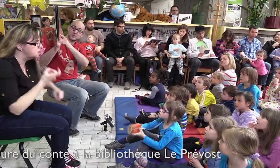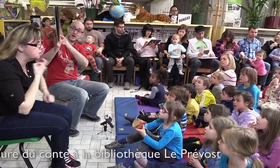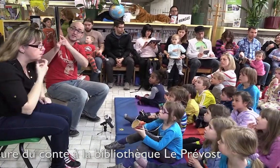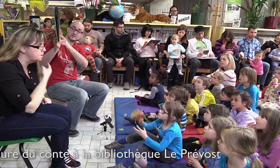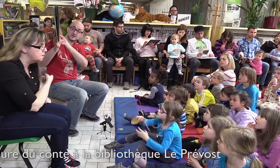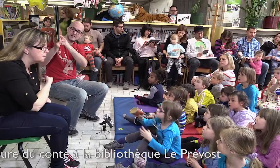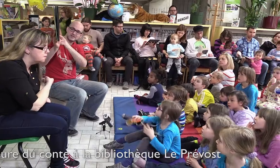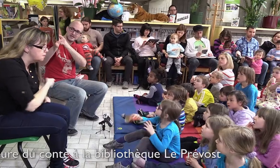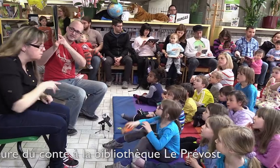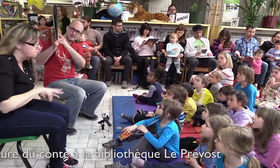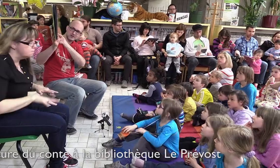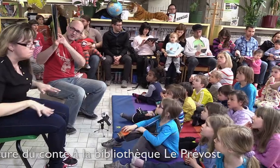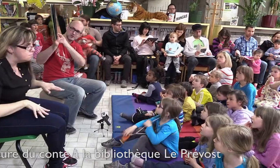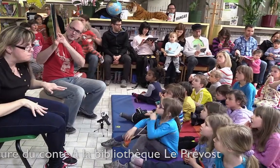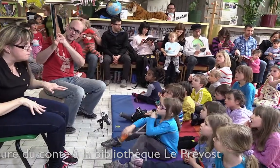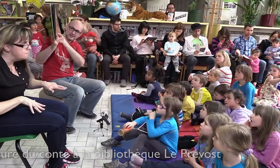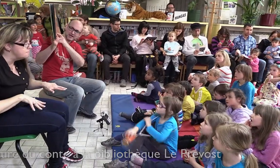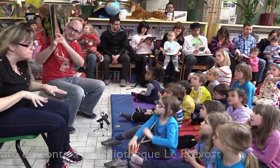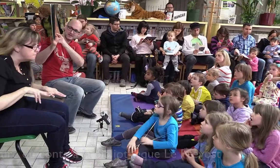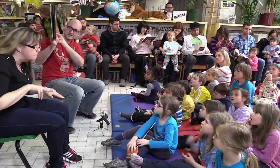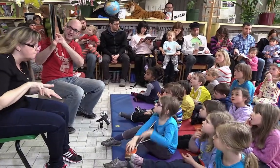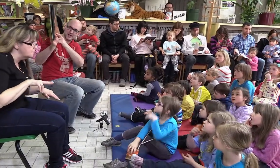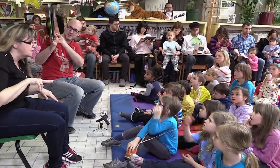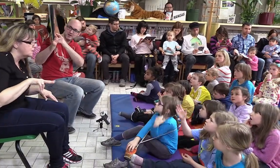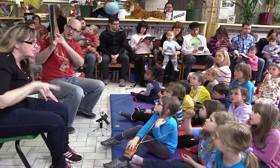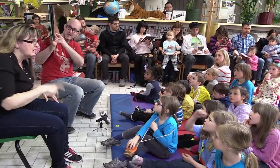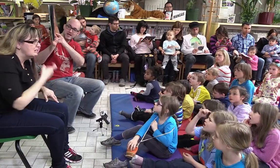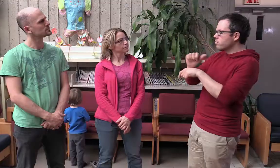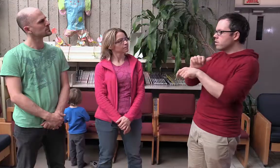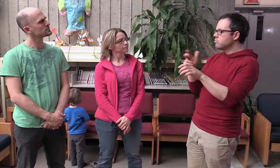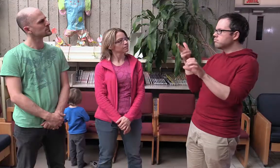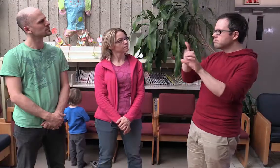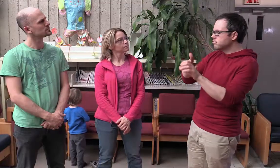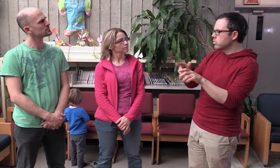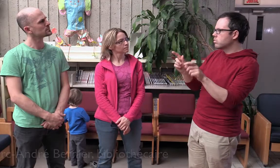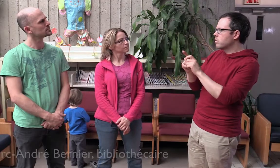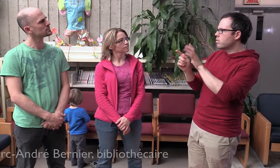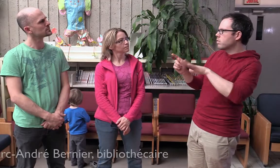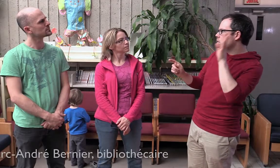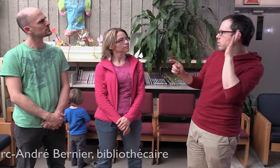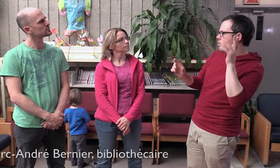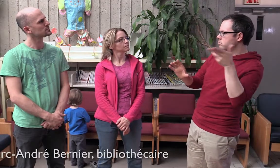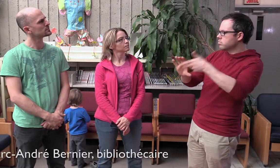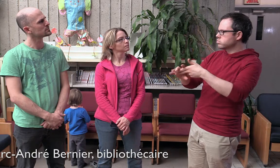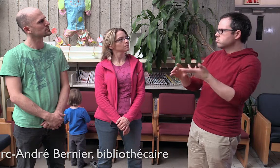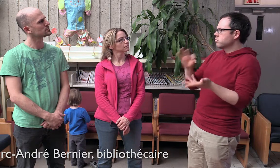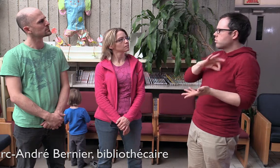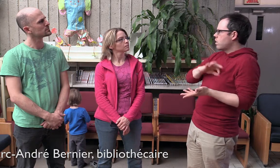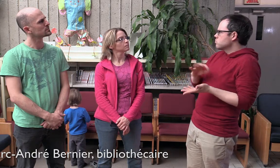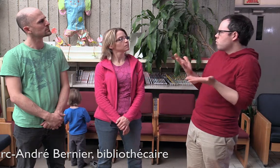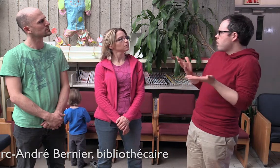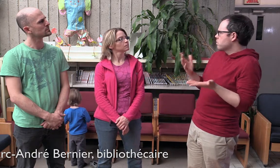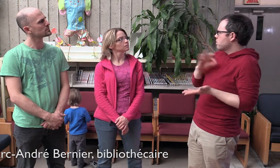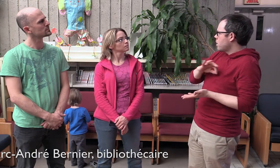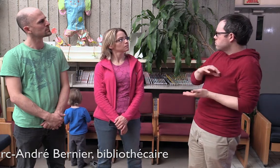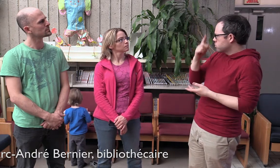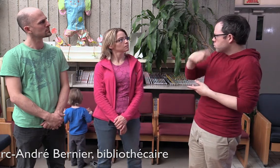noire, il se glissa silencieusement à travers les herbes. En vos enfants, lorsqu'ils participent à l'activité avec des